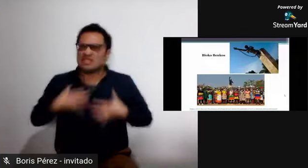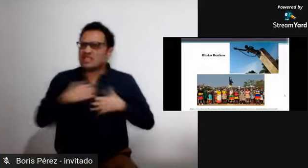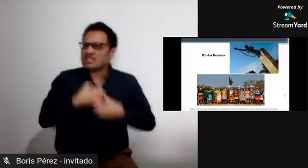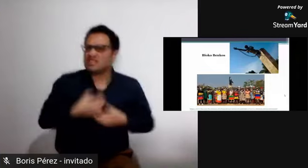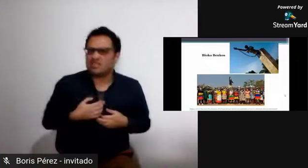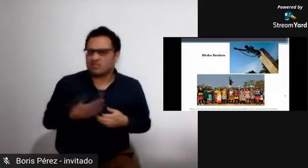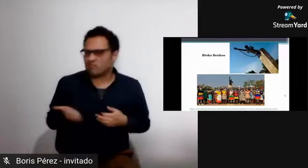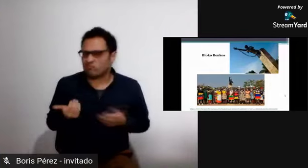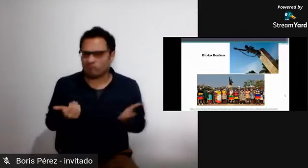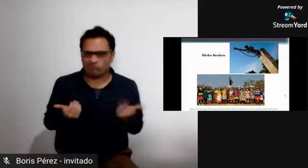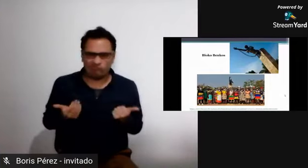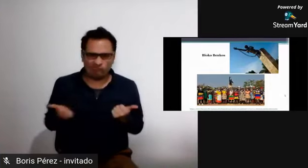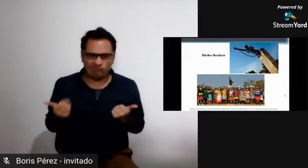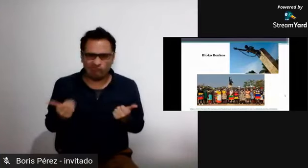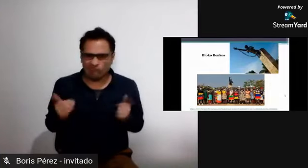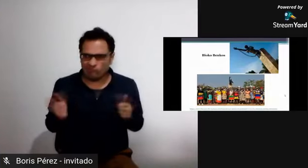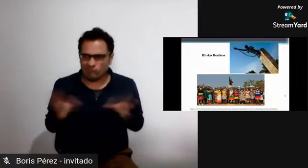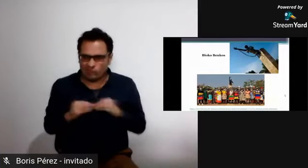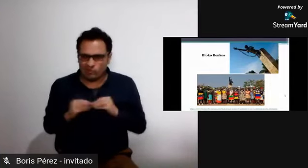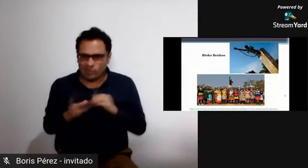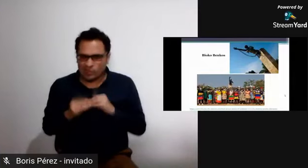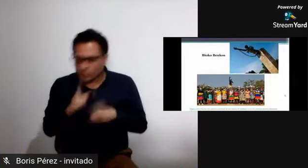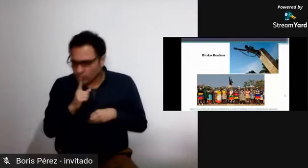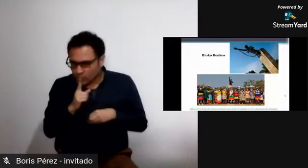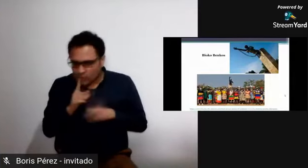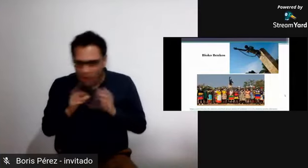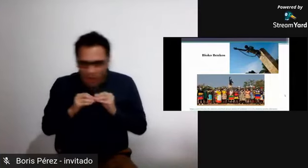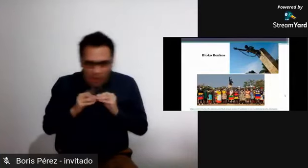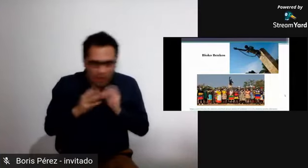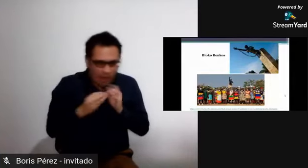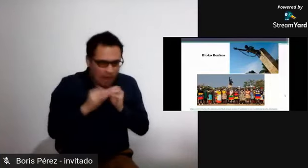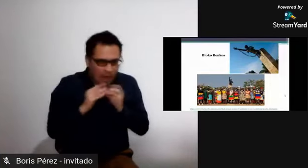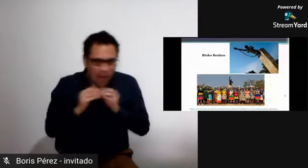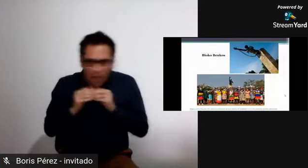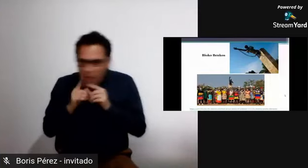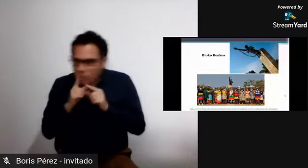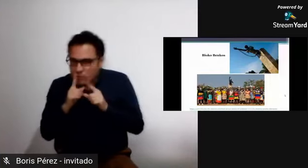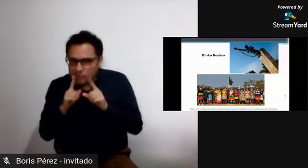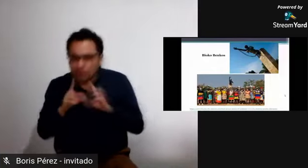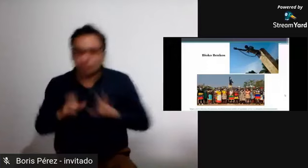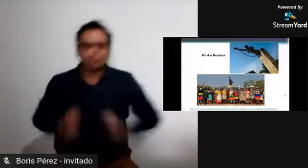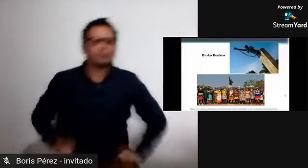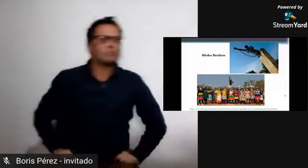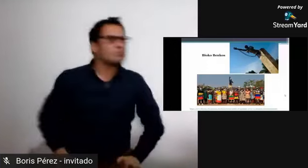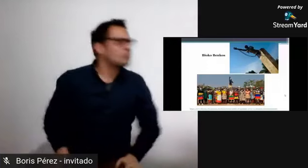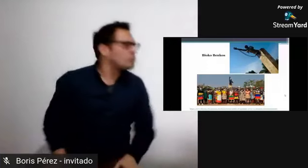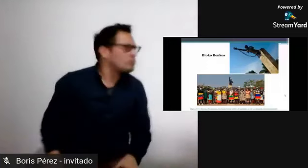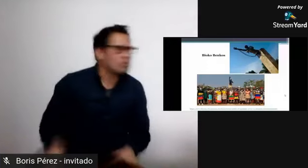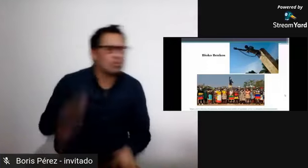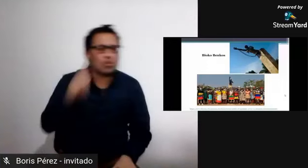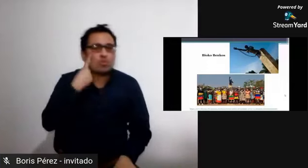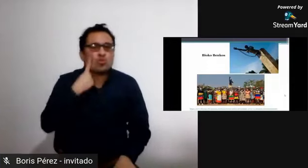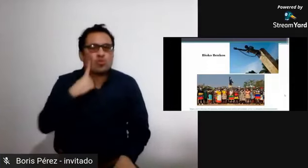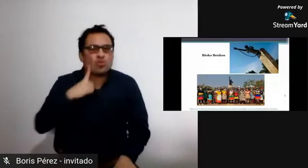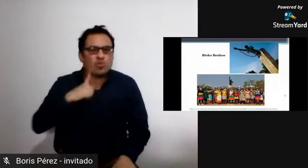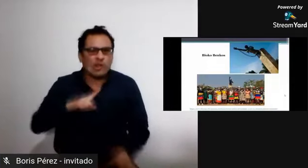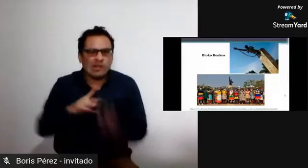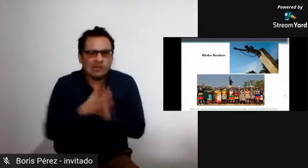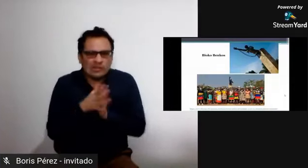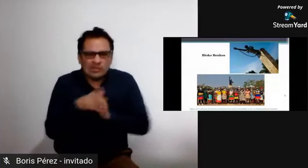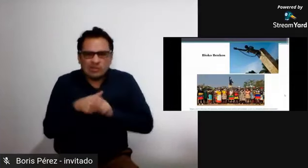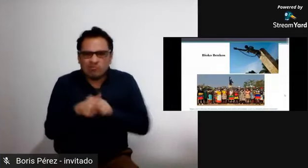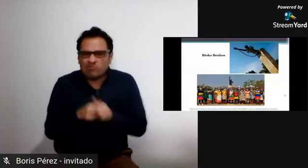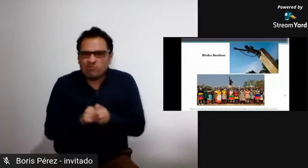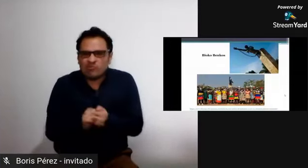Esta persona, como les decía, sometida inicialmente a la esclavitud por portugueses, vendida a España